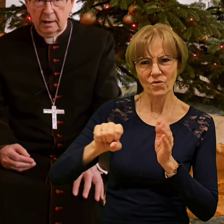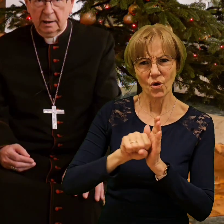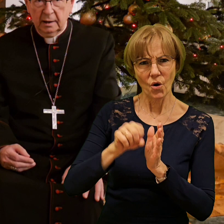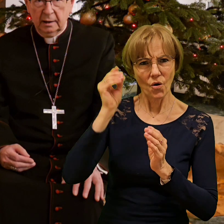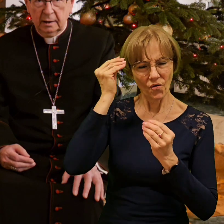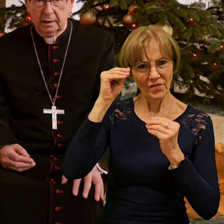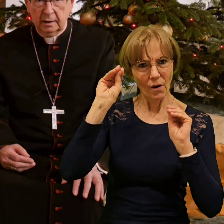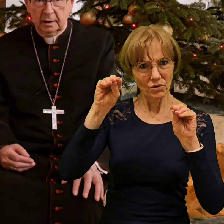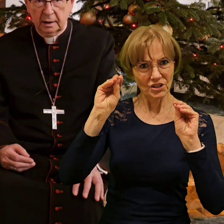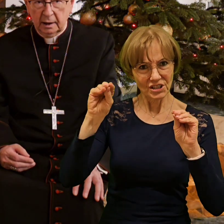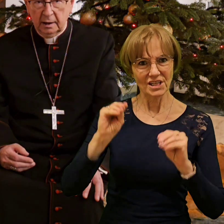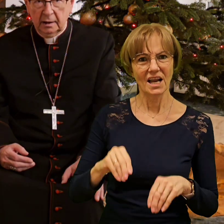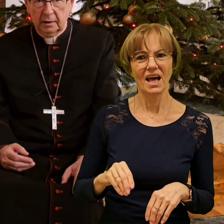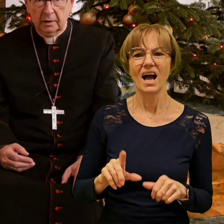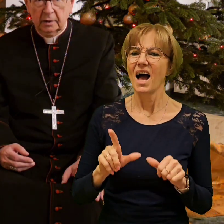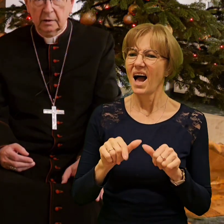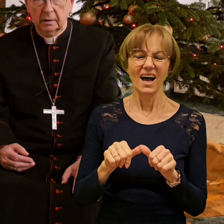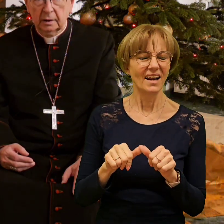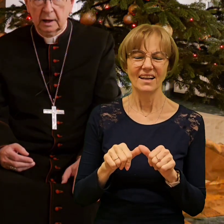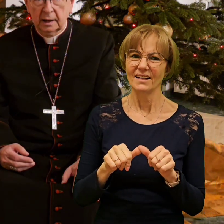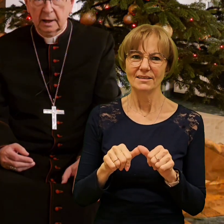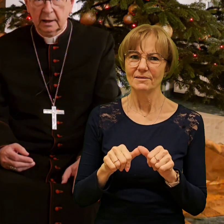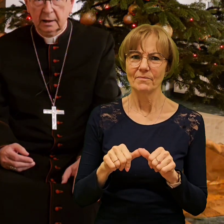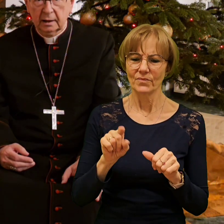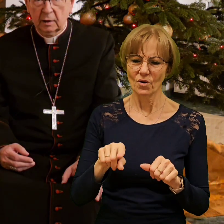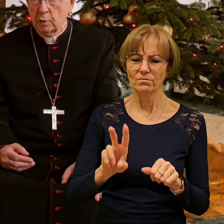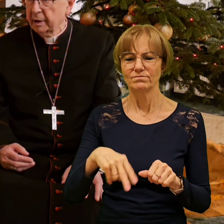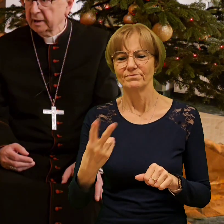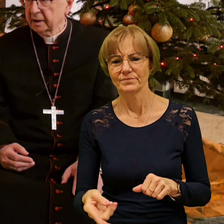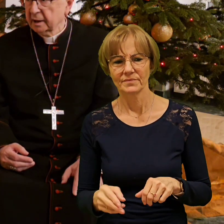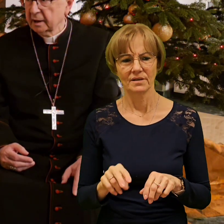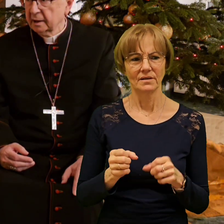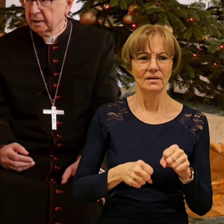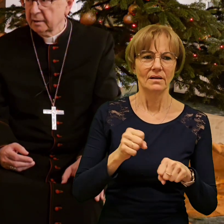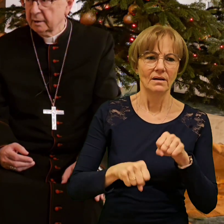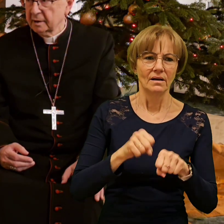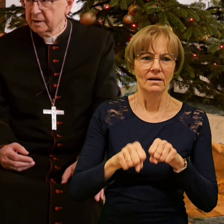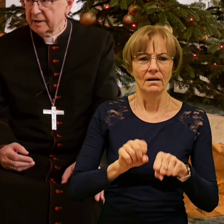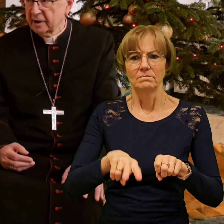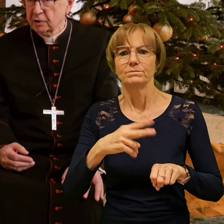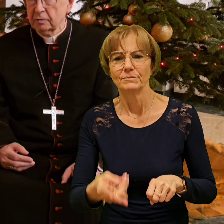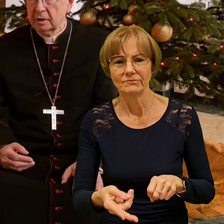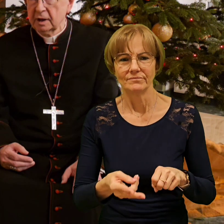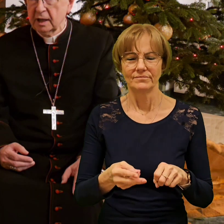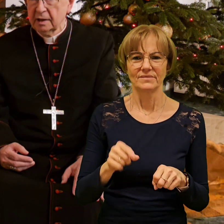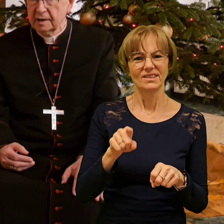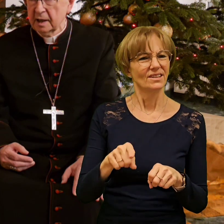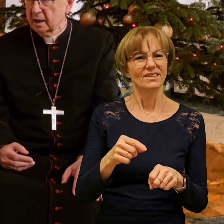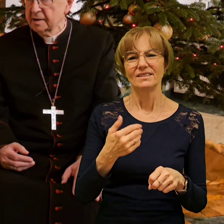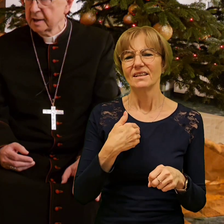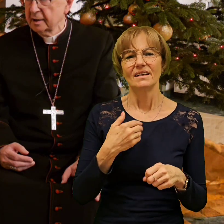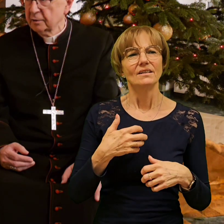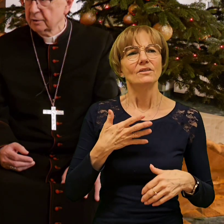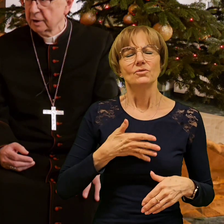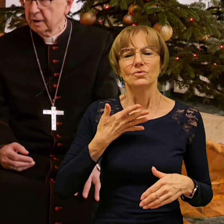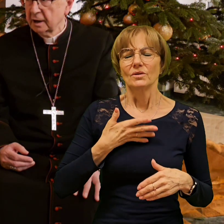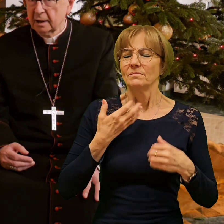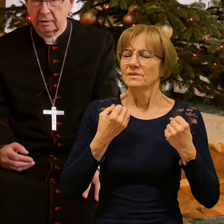gry, to jednak te upadki zaważyły na zniechęceniu się do